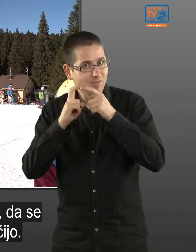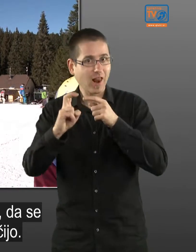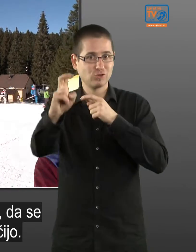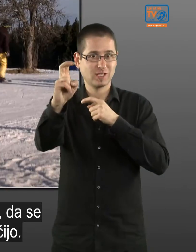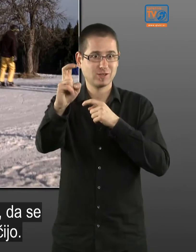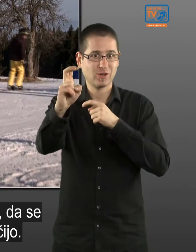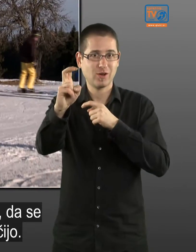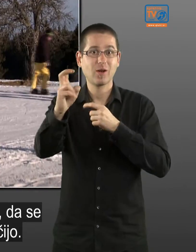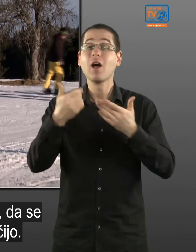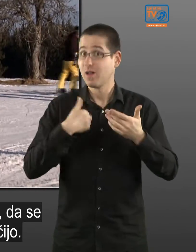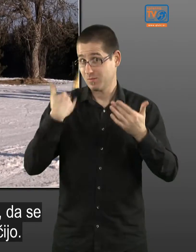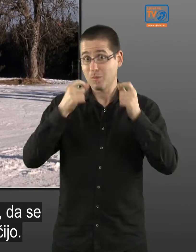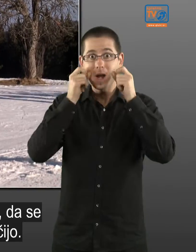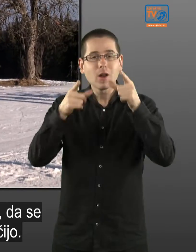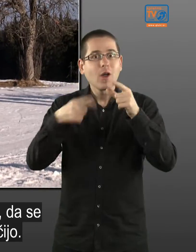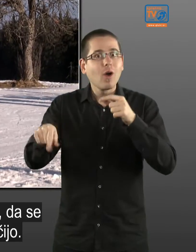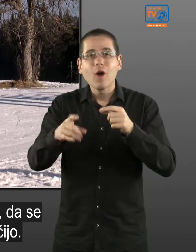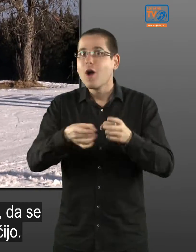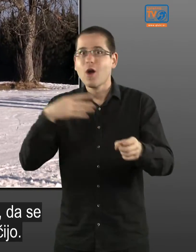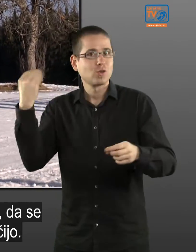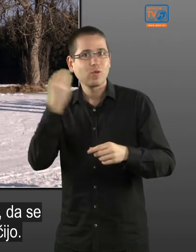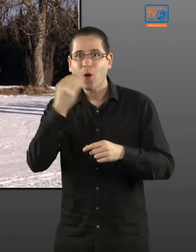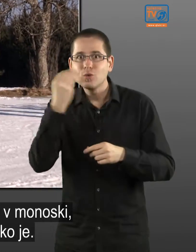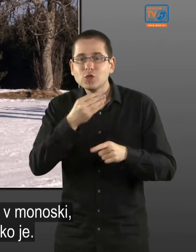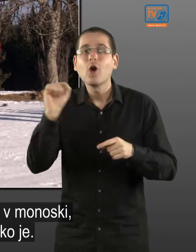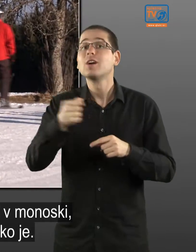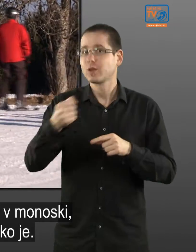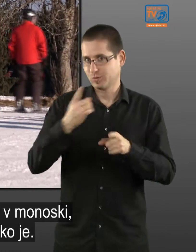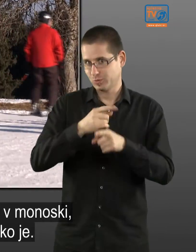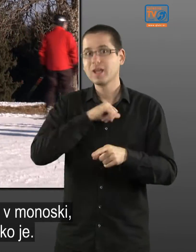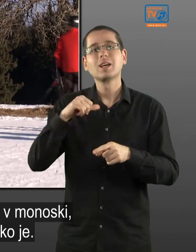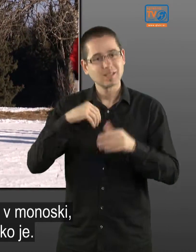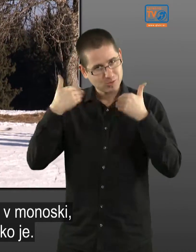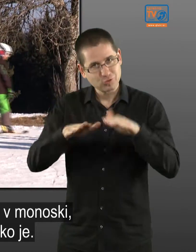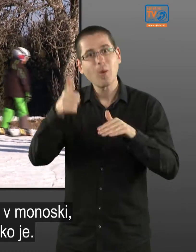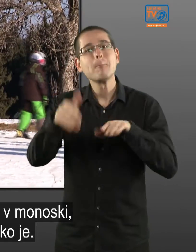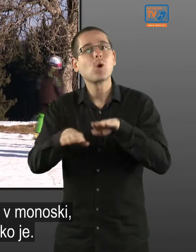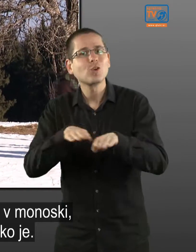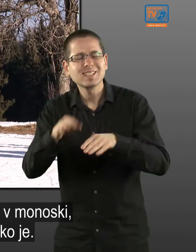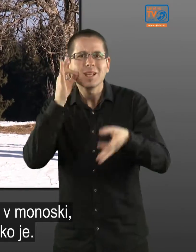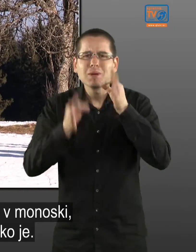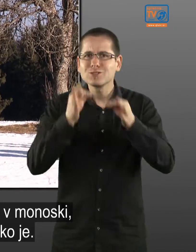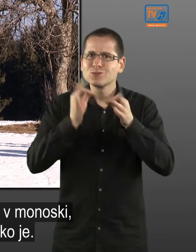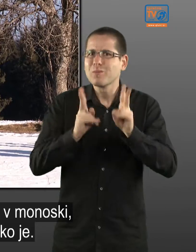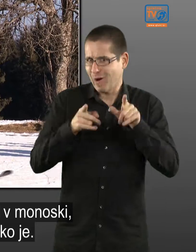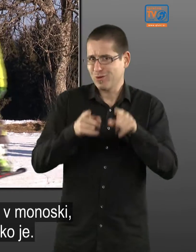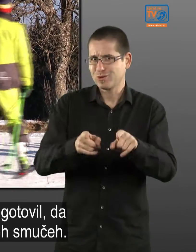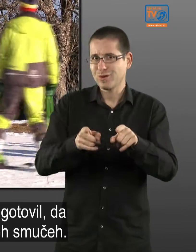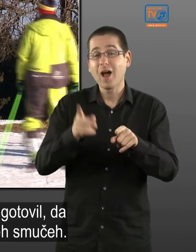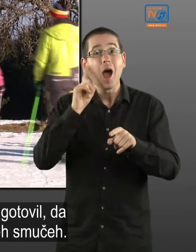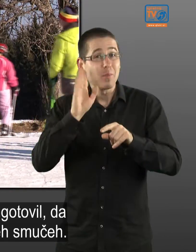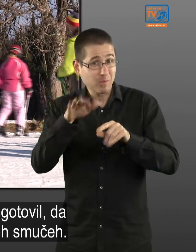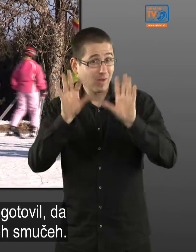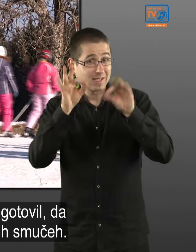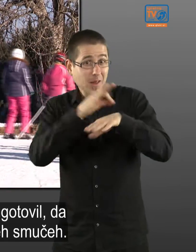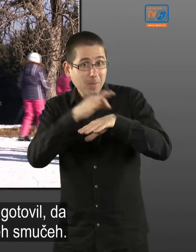In sem ust, da se nečem, da se tako hitro naučijo in zato sem tudi sam šel v Monoski, da preizkusim, kako je to. Sam po